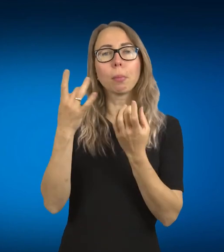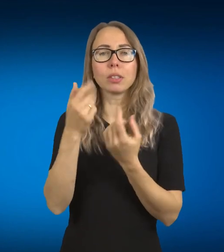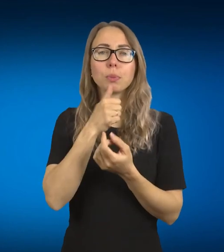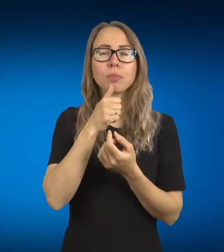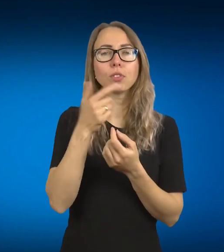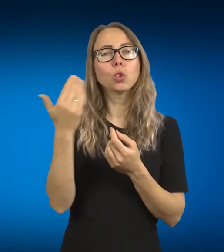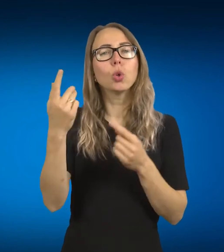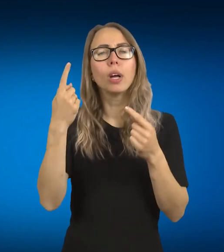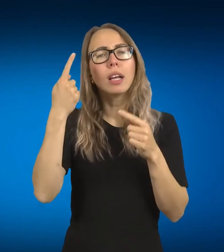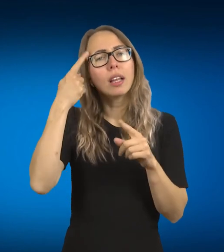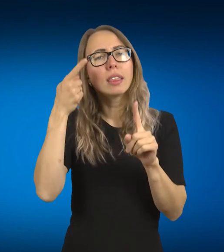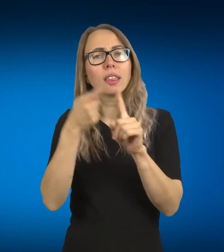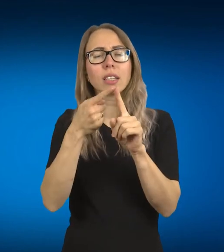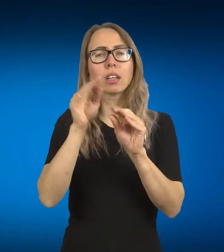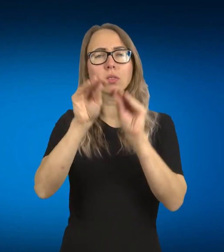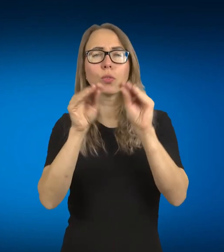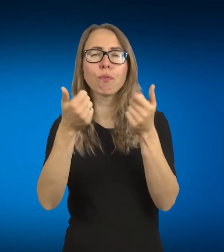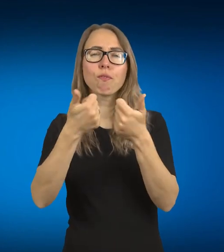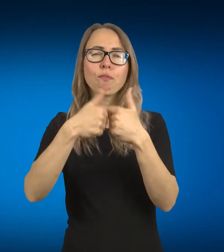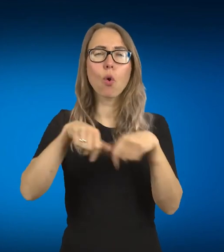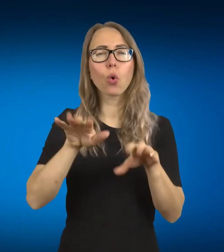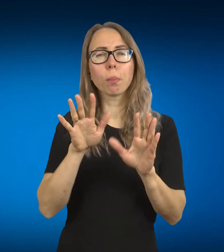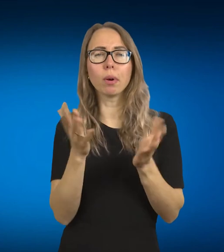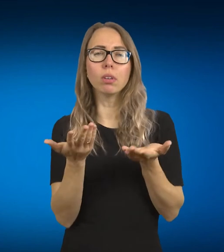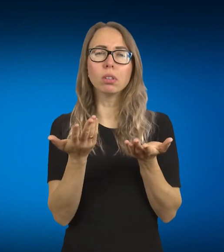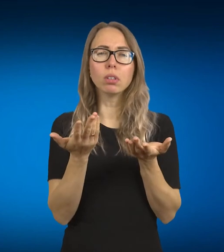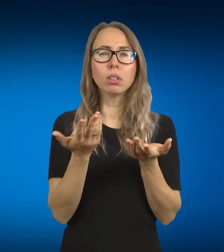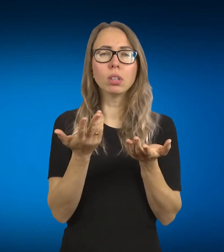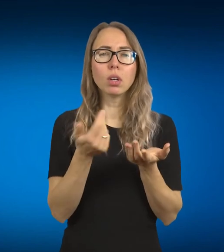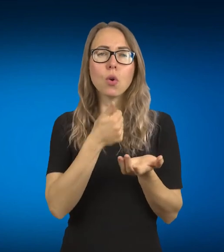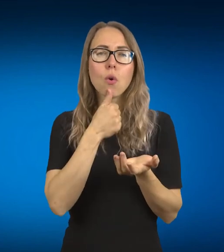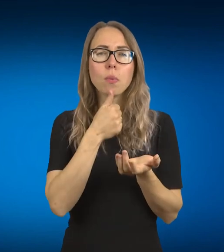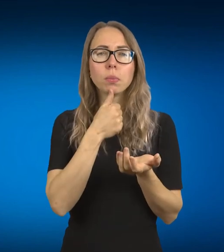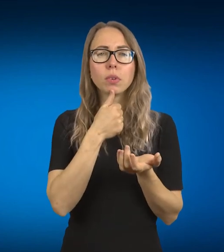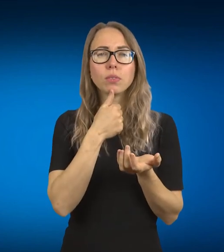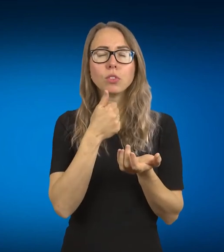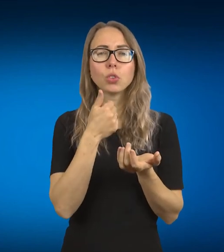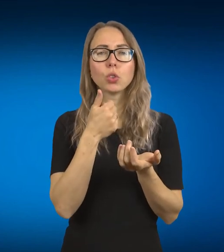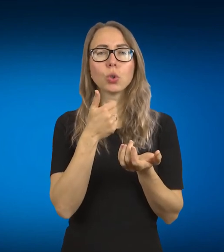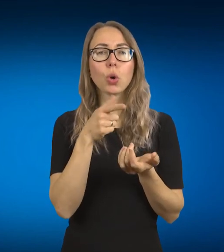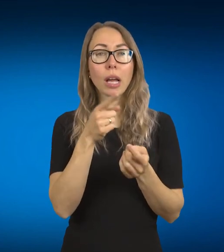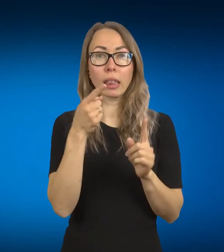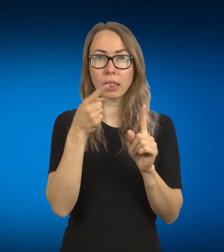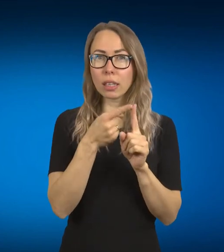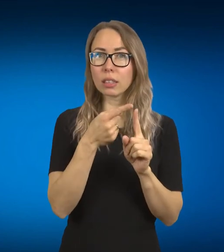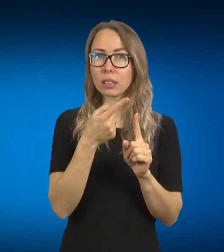profit, ar ne, nu, tas vadinamas įpelno orientuotas, nes tu tiesiog nes šitą socialinę misiją labai aiškia. Nu, galvokim, kad